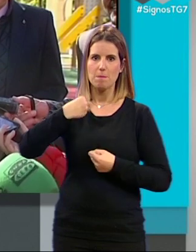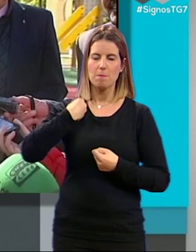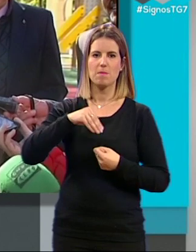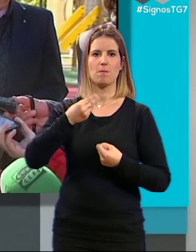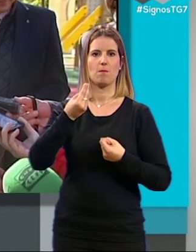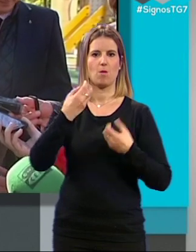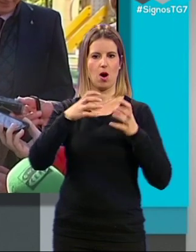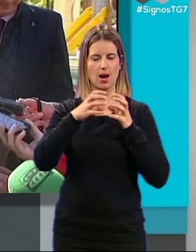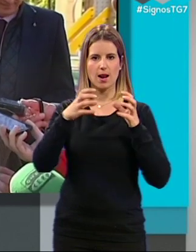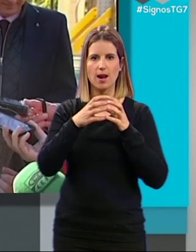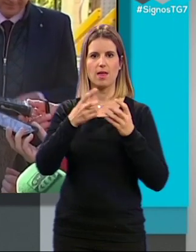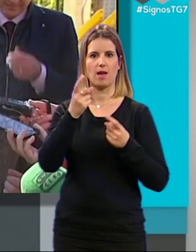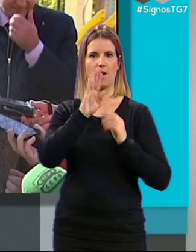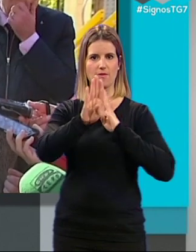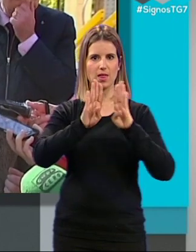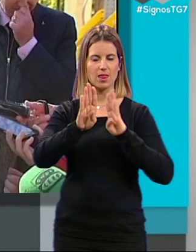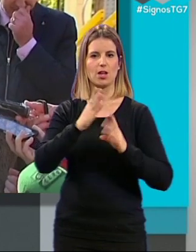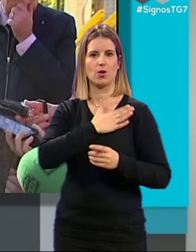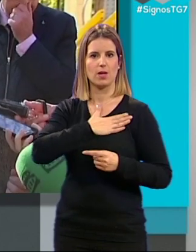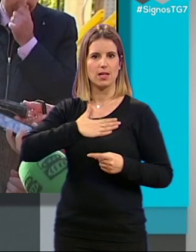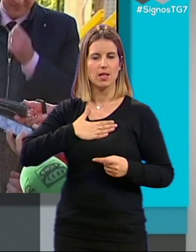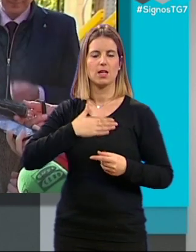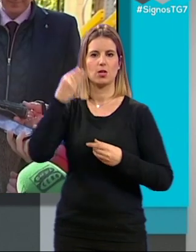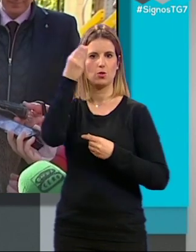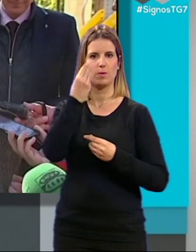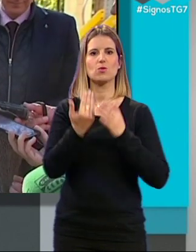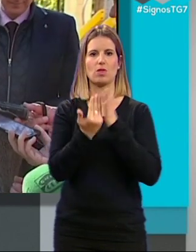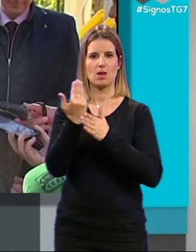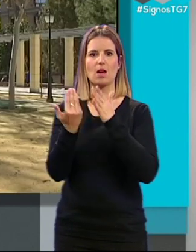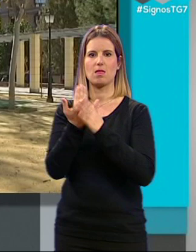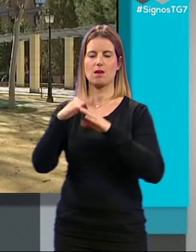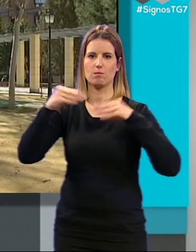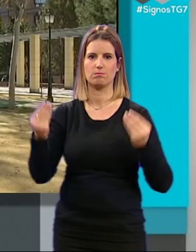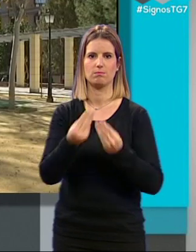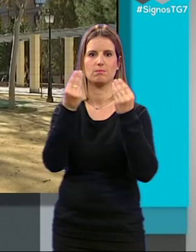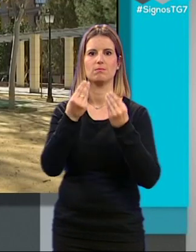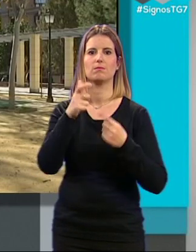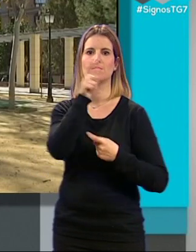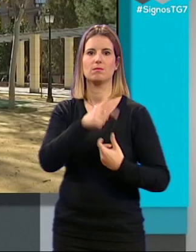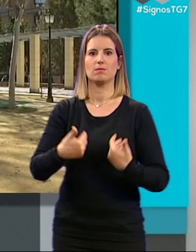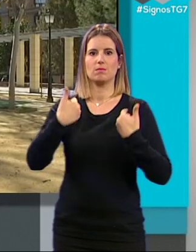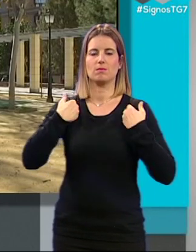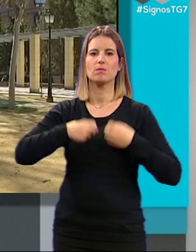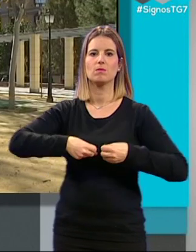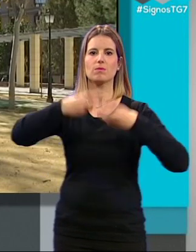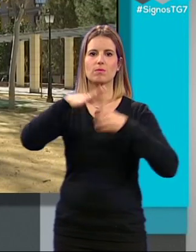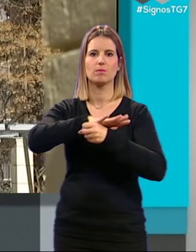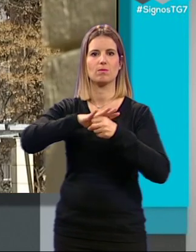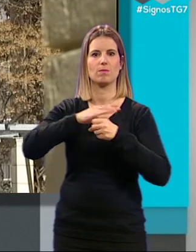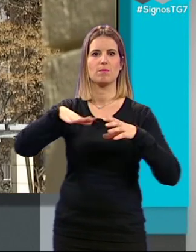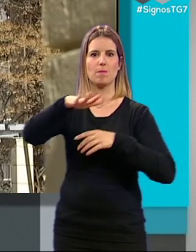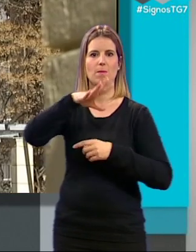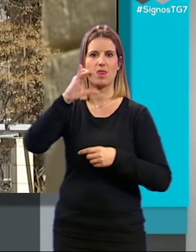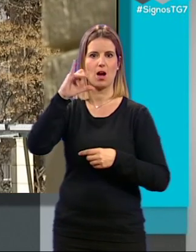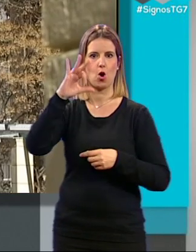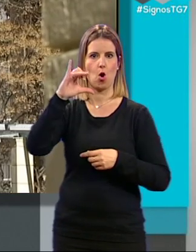y Granada se merece, yo creo que cada día esto irá a mejor. El responsable de urbanismo ha enmarcado el arreglo de la Plaza de la